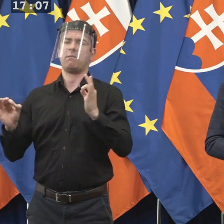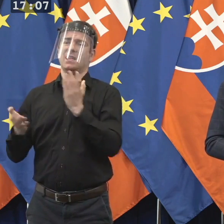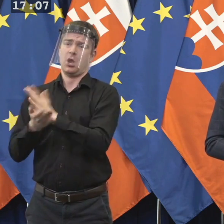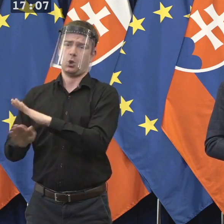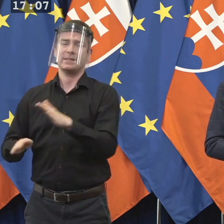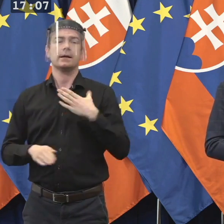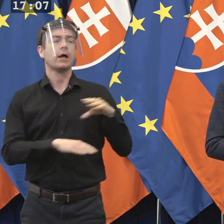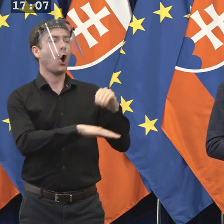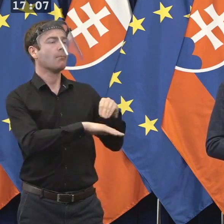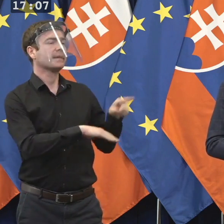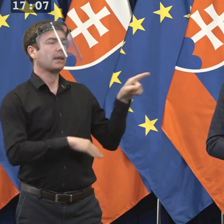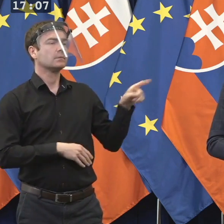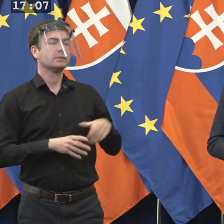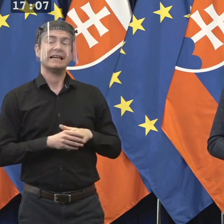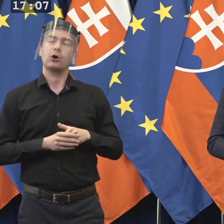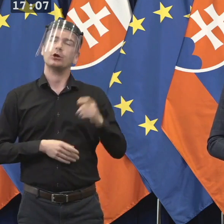ešte?